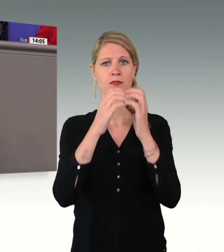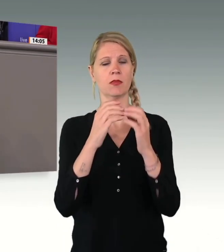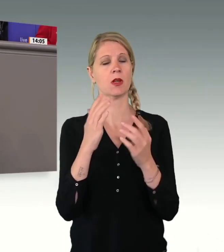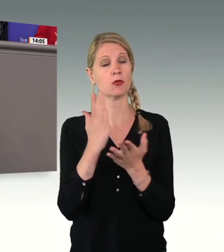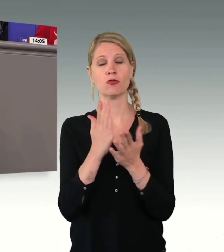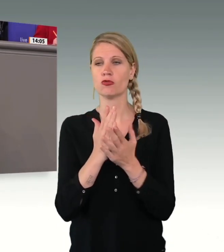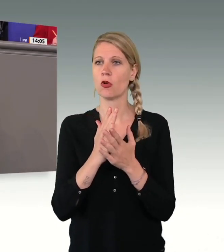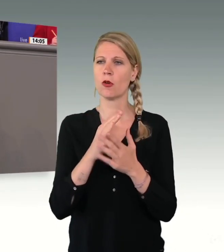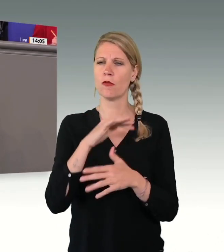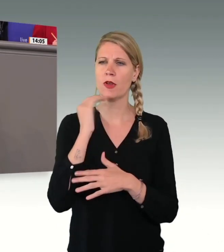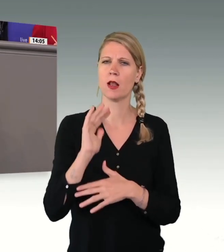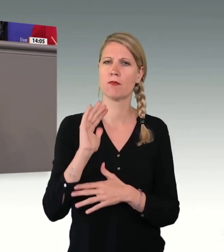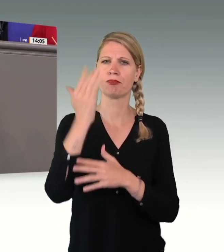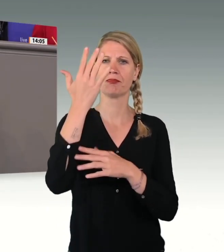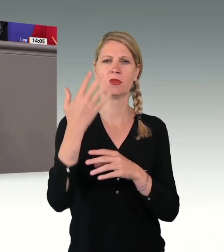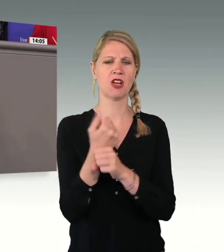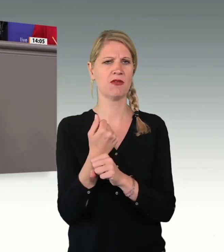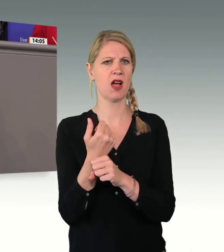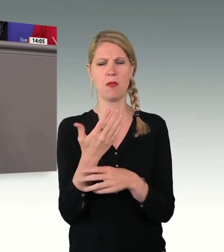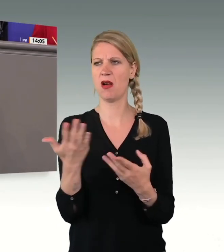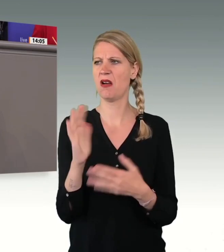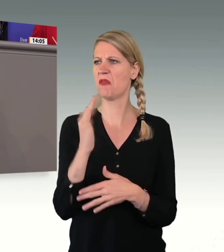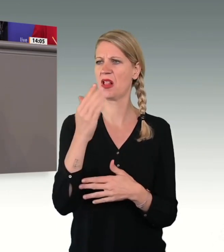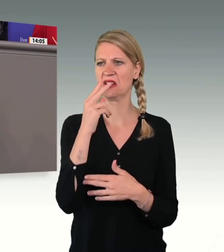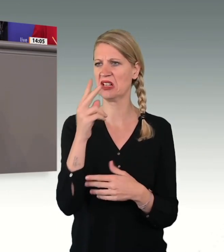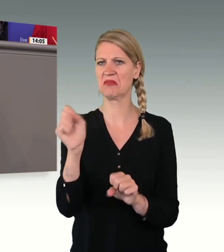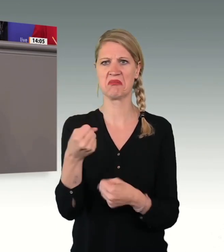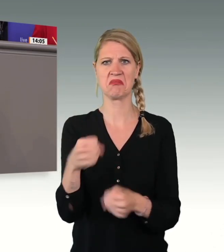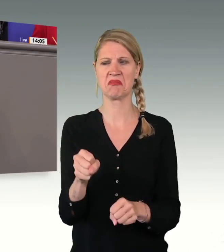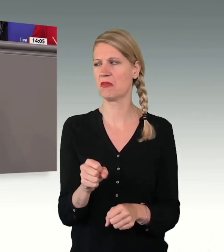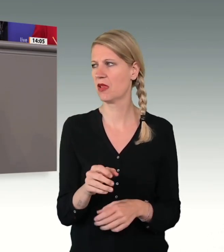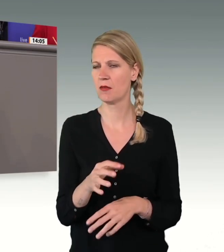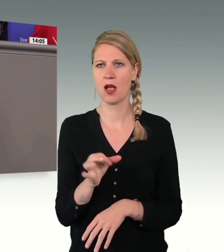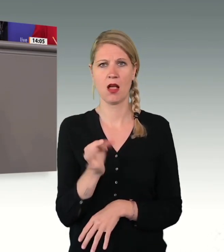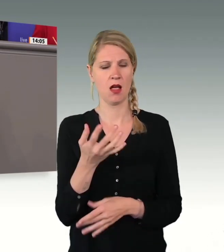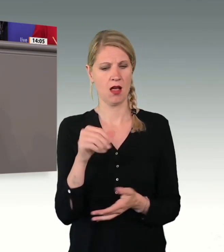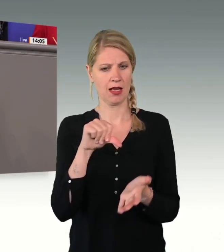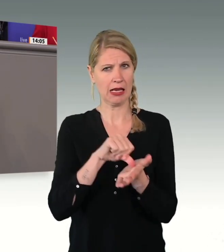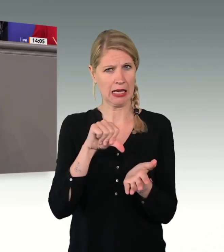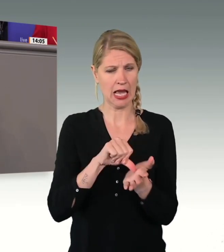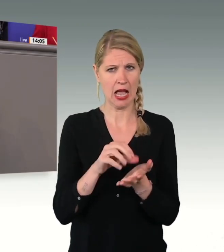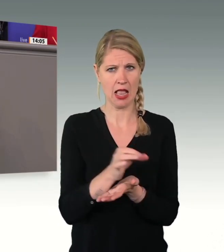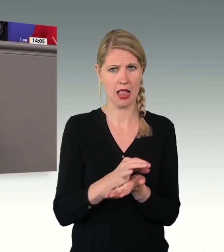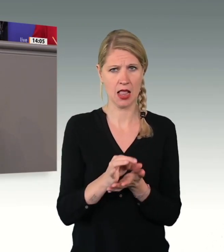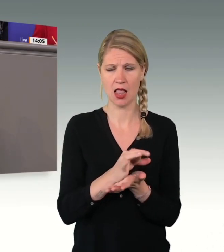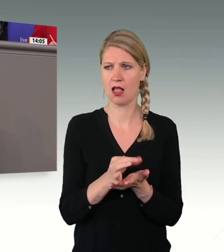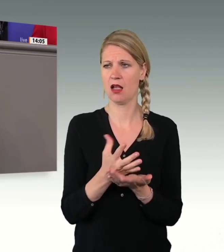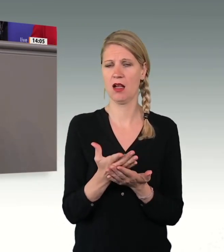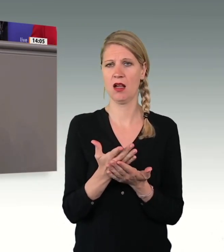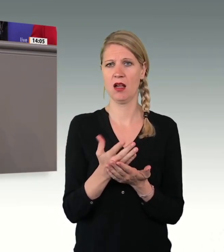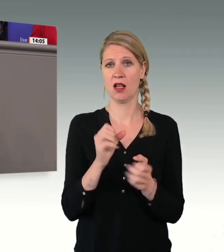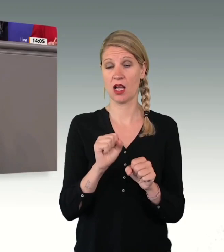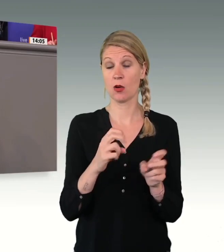verbucht, Erfolge, die wir bis heute leider noch nicht alle sehen. Aber im Kern wird das nur realisierbar sein,